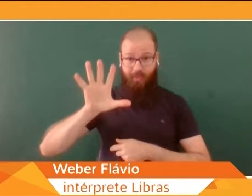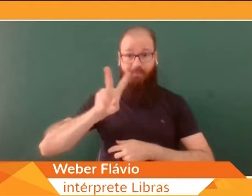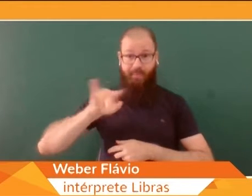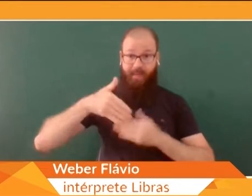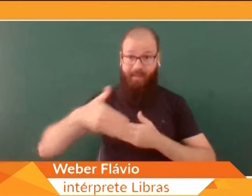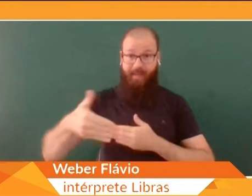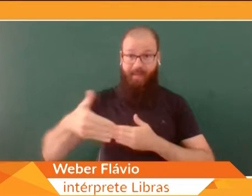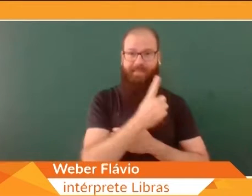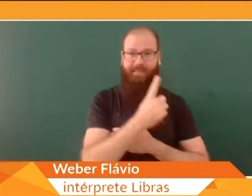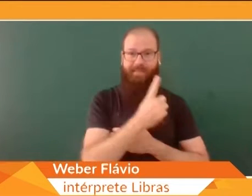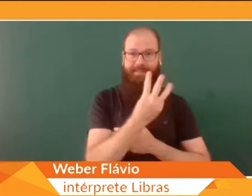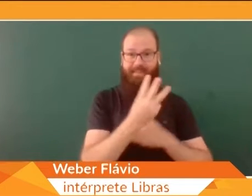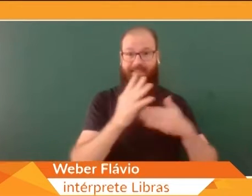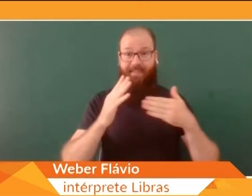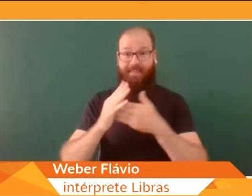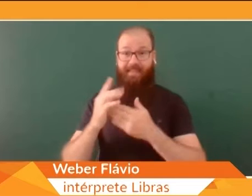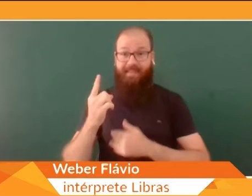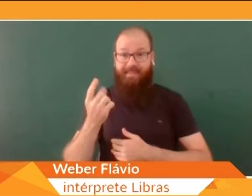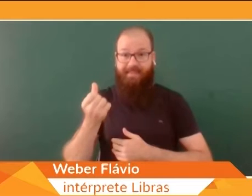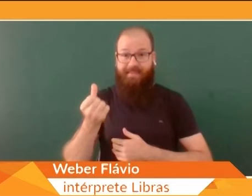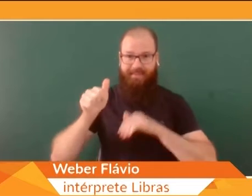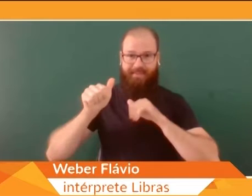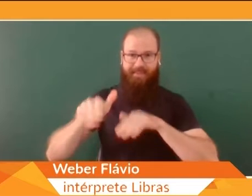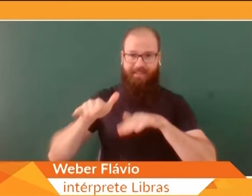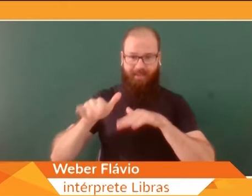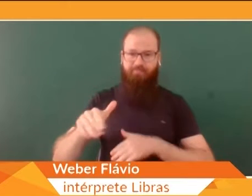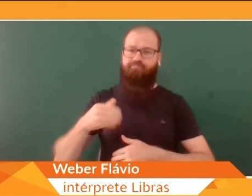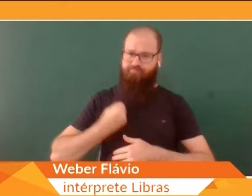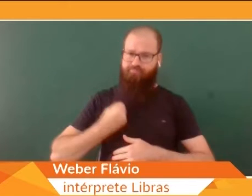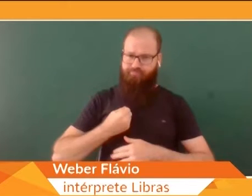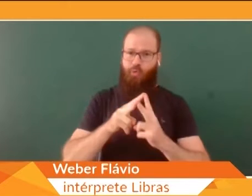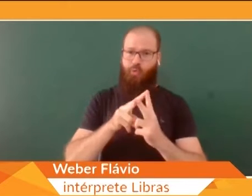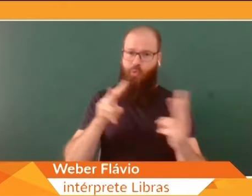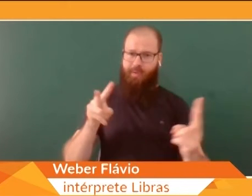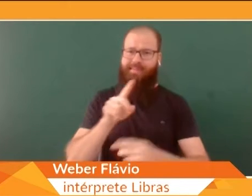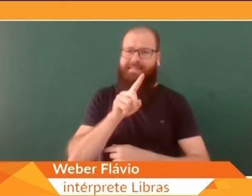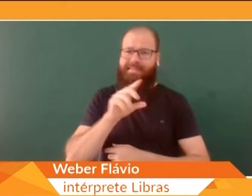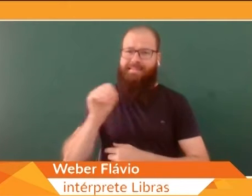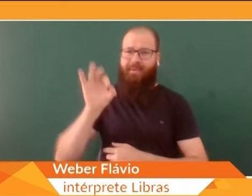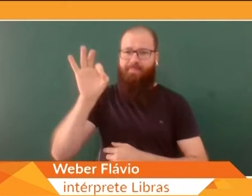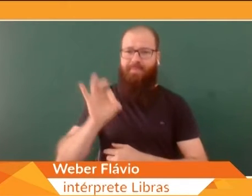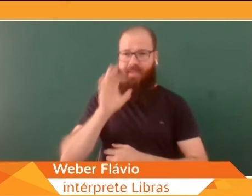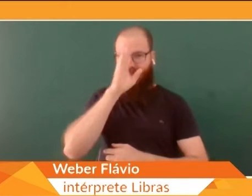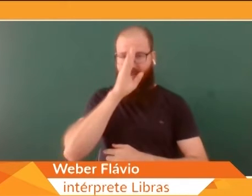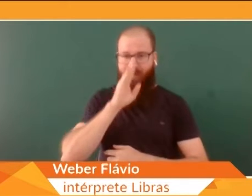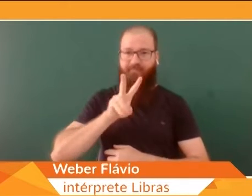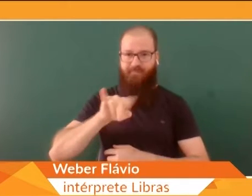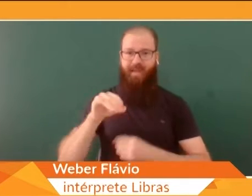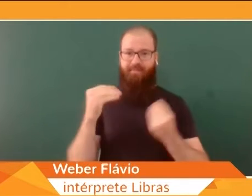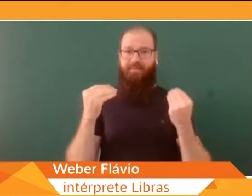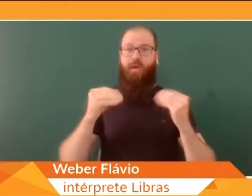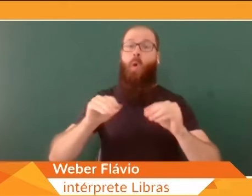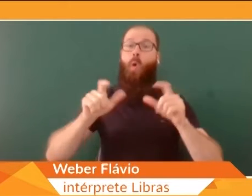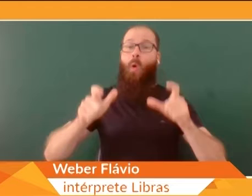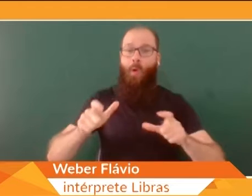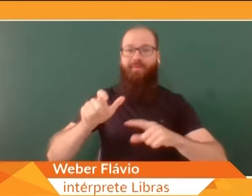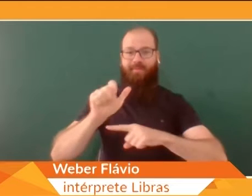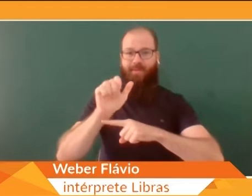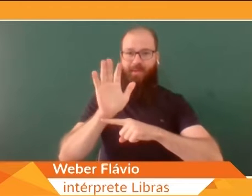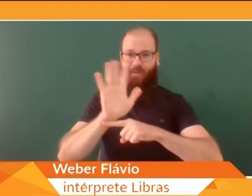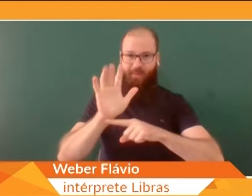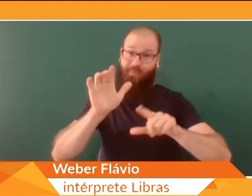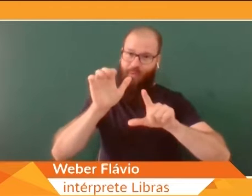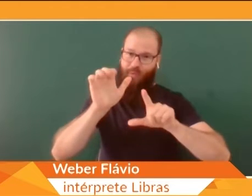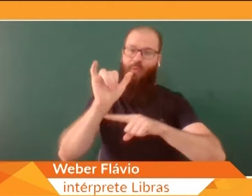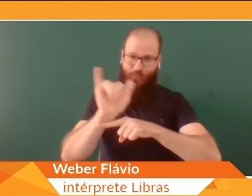um evento online totalmente gratuito com transmissão pelo YouTube. E para entender como é que vai ser o evento, qual a programação e a